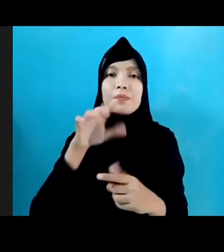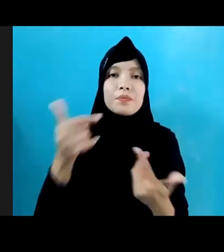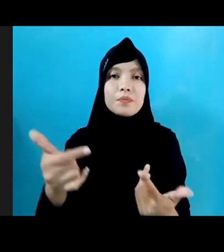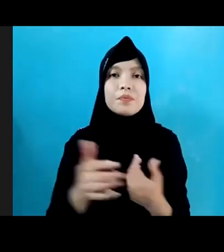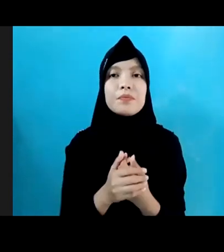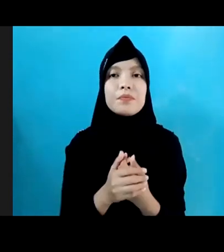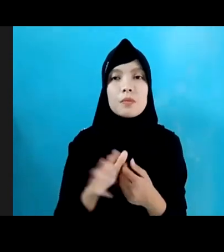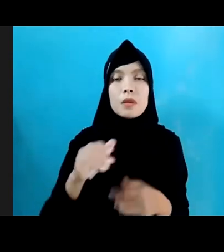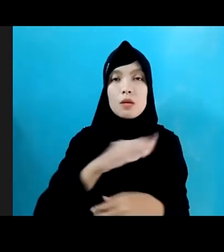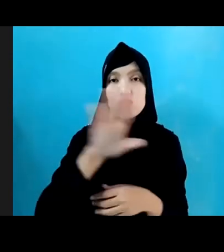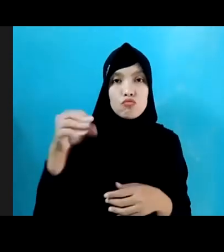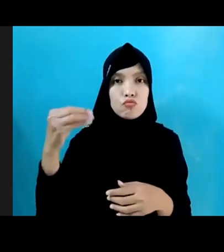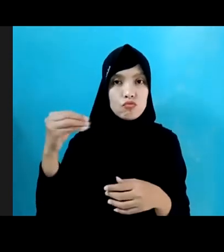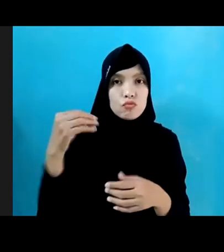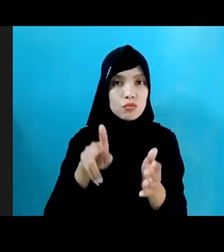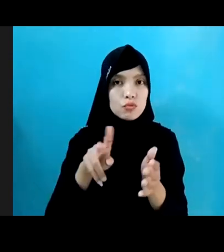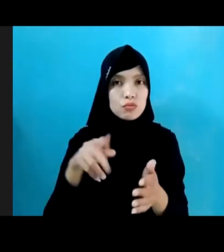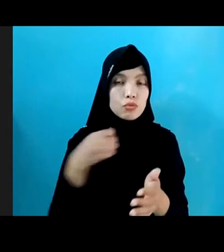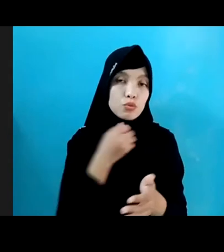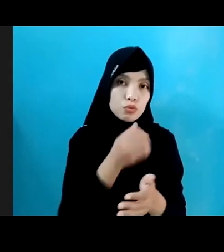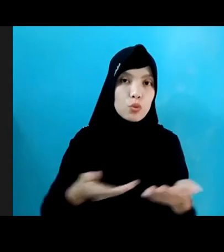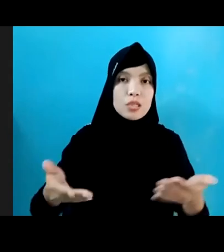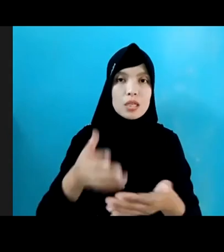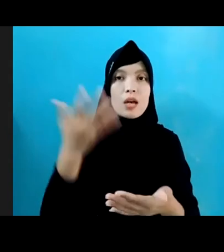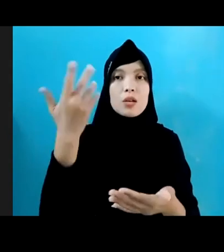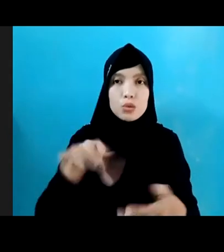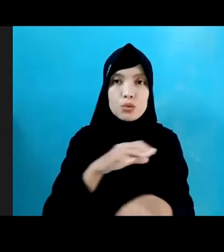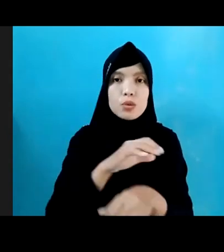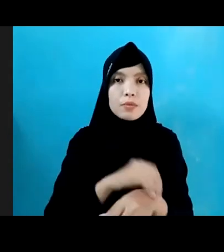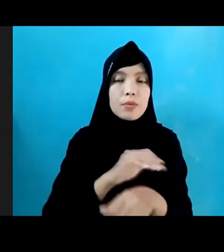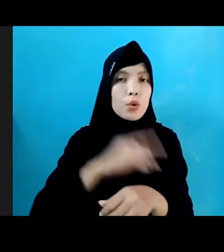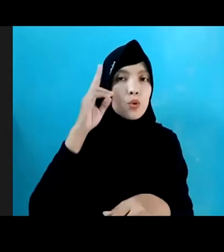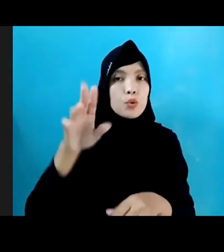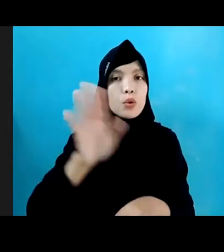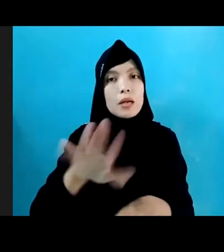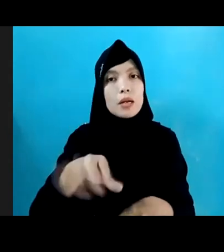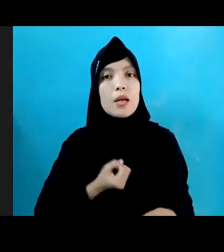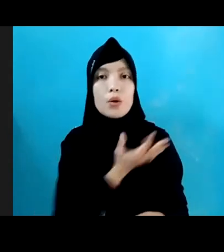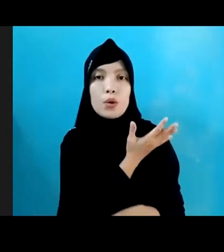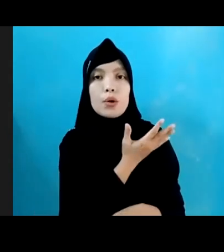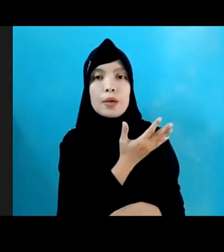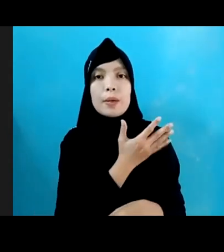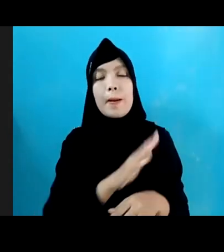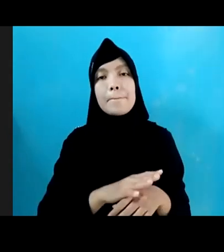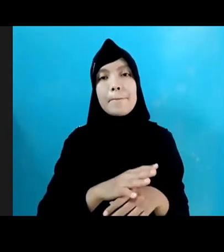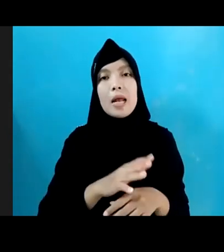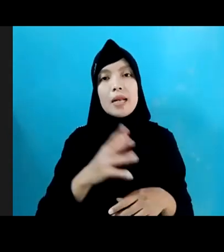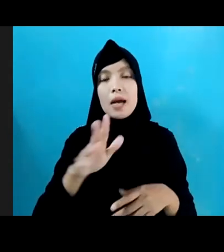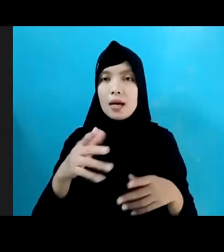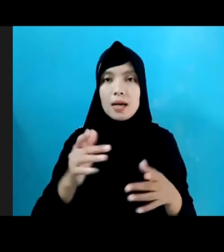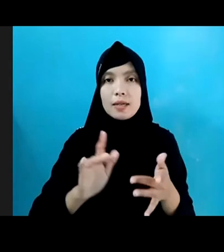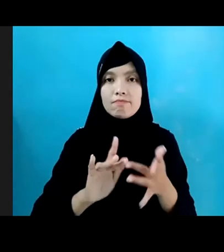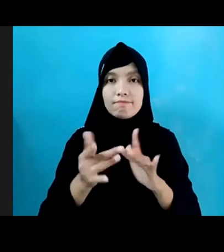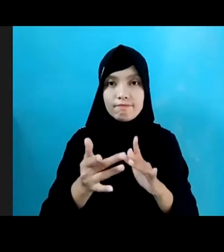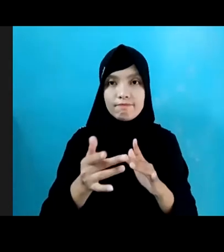penanganan dan layanan untuk anak-anak korban kekerasan dan eksploitasi seksual online juga pada